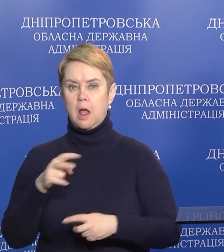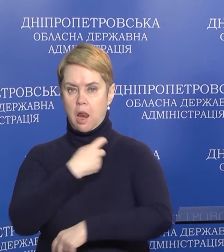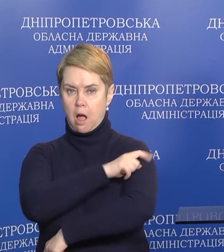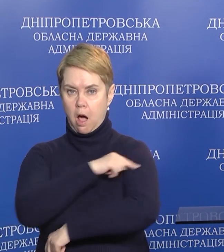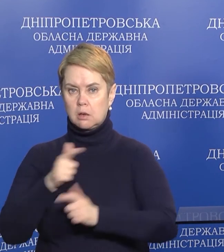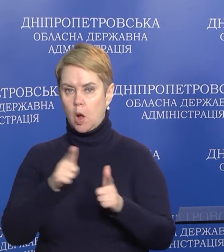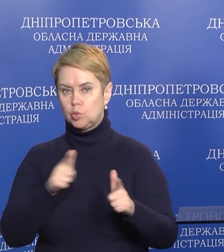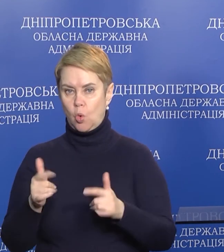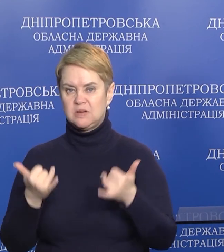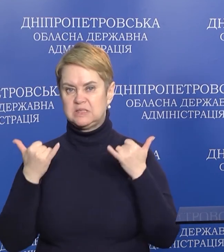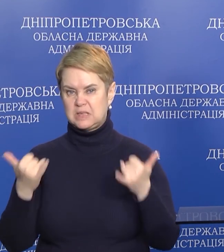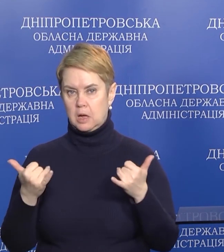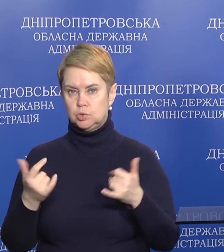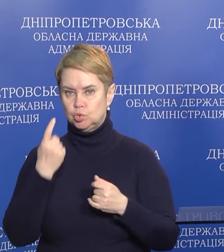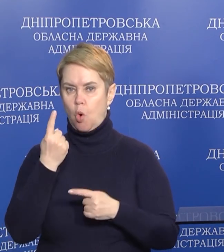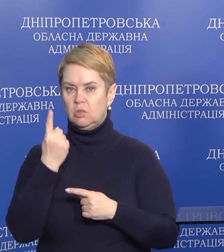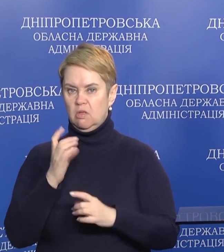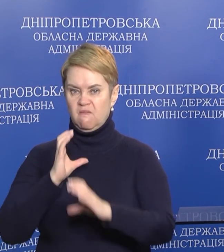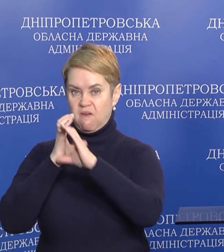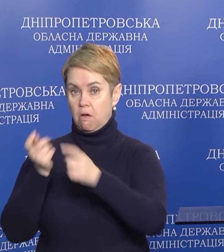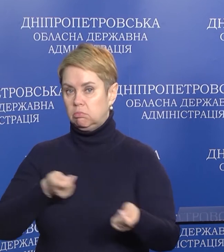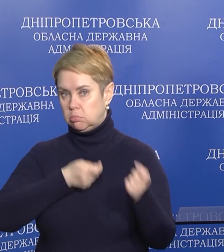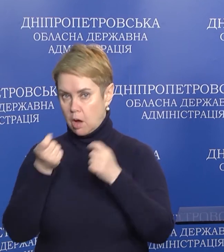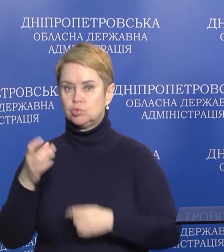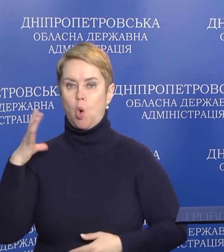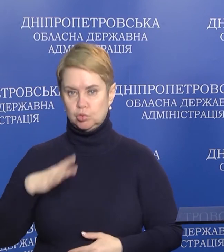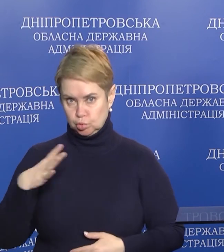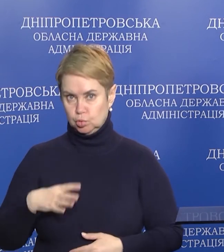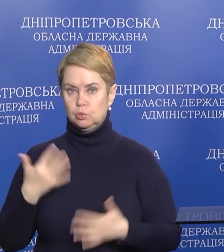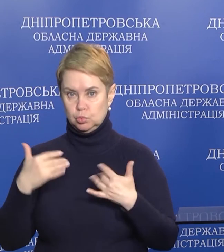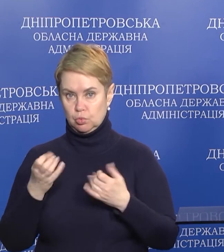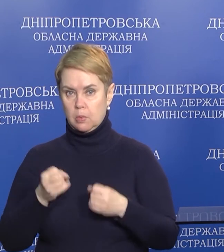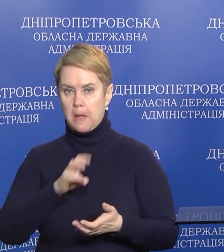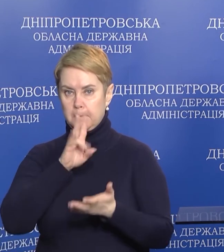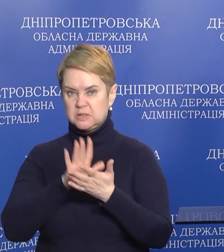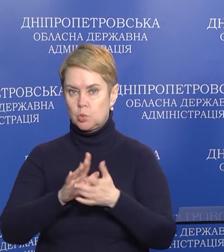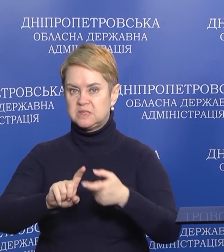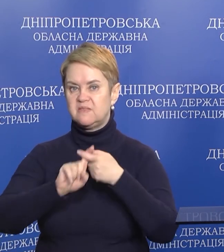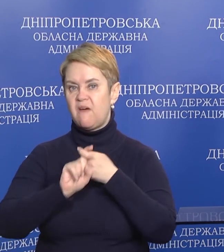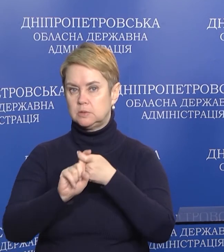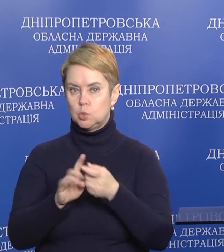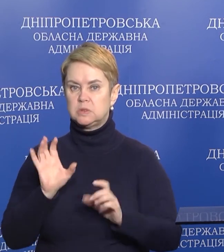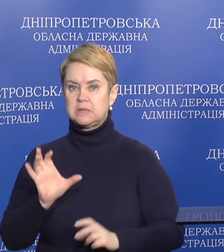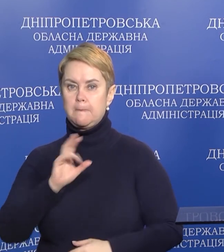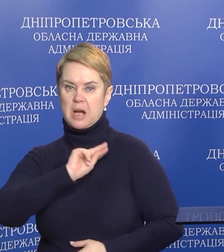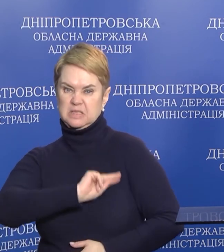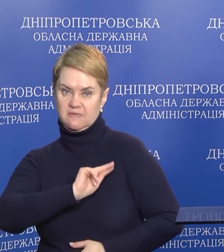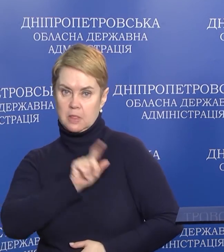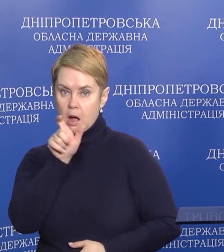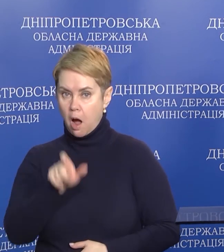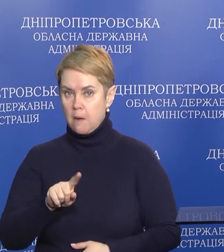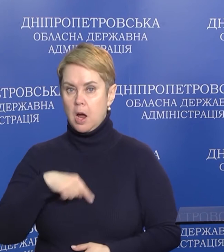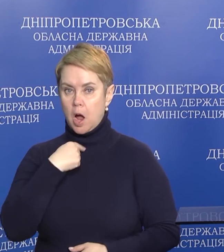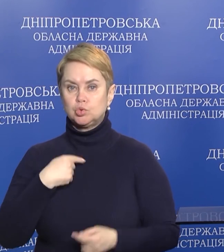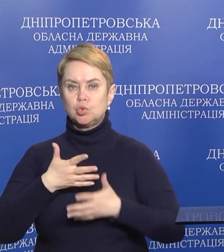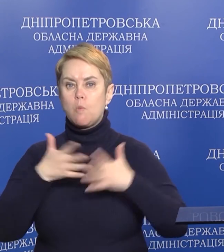готує зараз ще один вантаж, і ми теж його очікуємо. Ми вже на постійному зв'язку з працівниками, і кажемо,